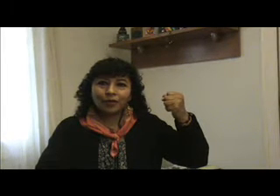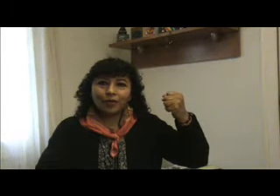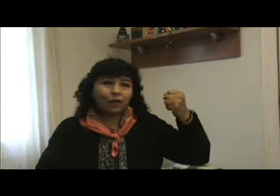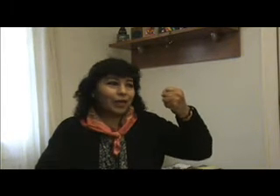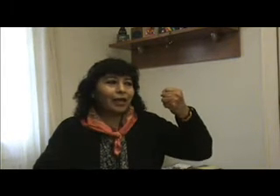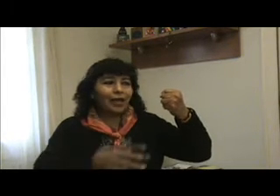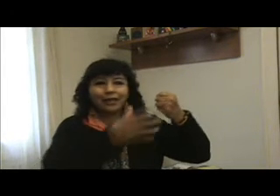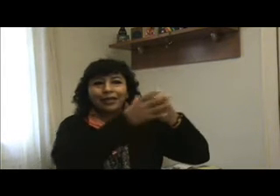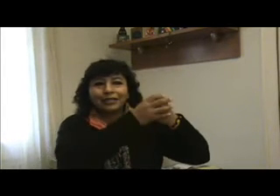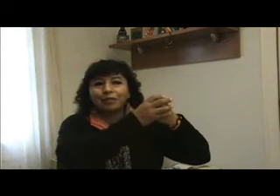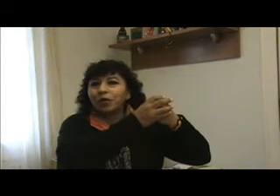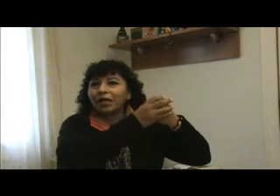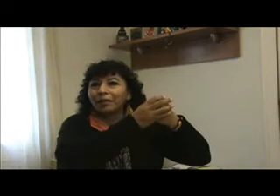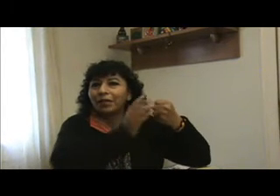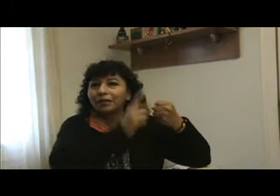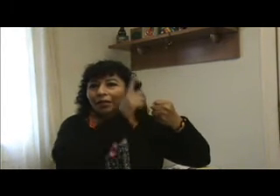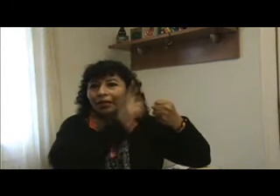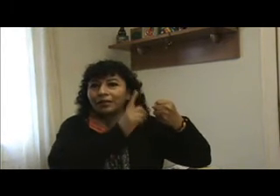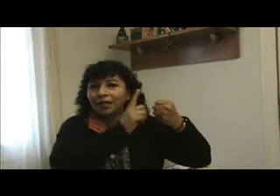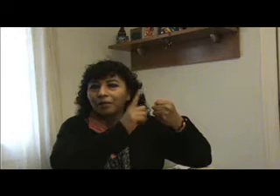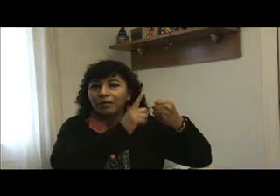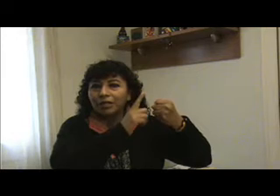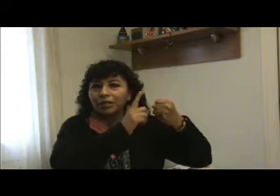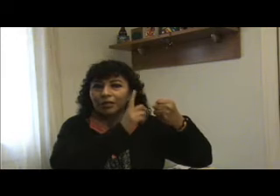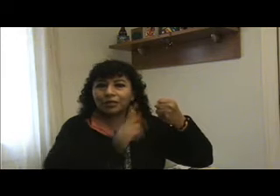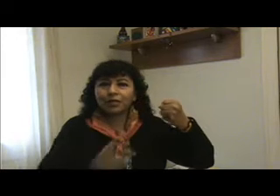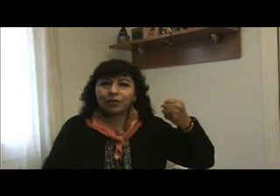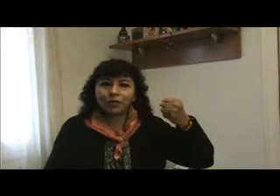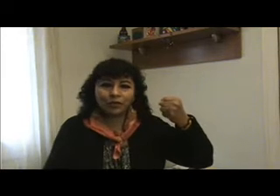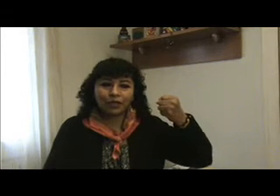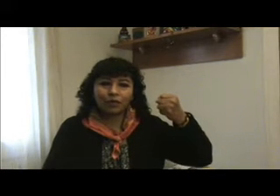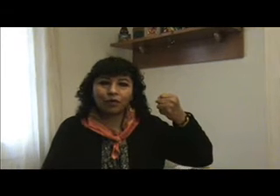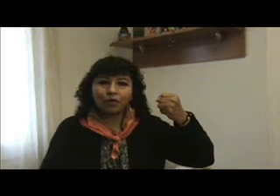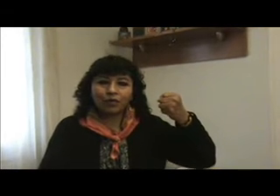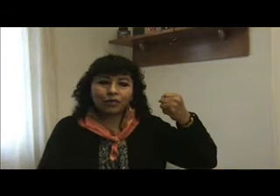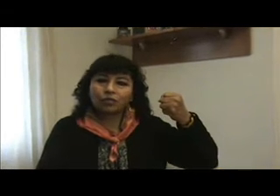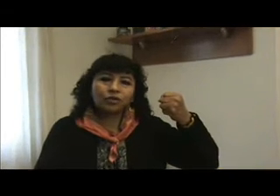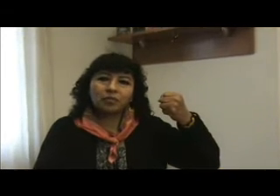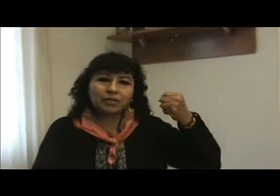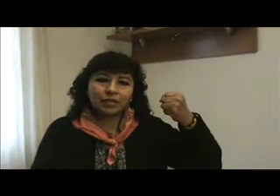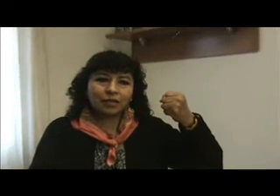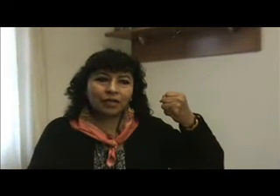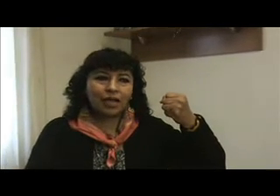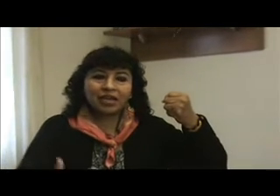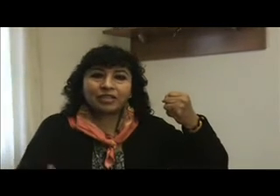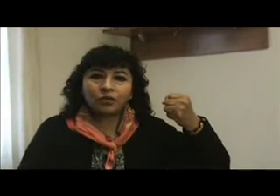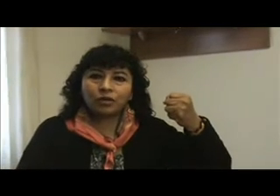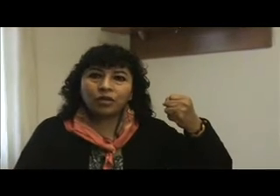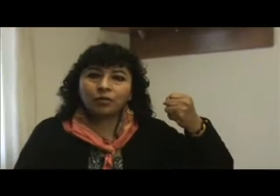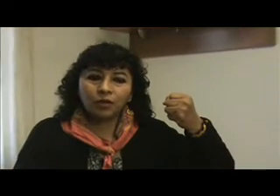Y aunque aquí simbólicamente está el machete de San Salvador Atenco, eso no representa ni agresión ni